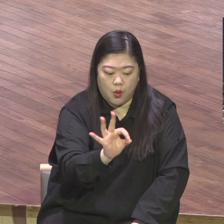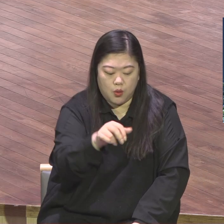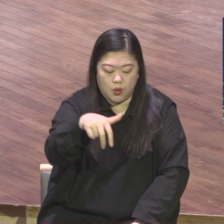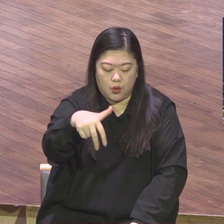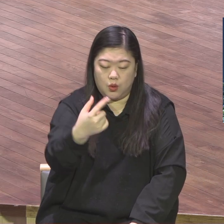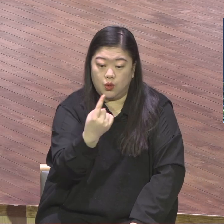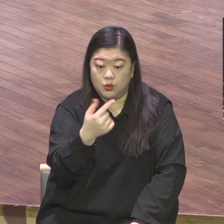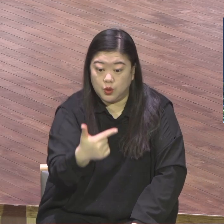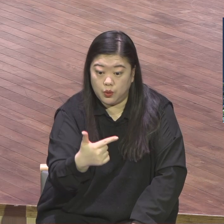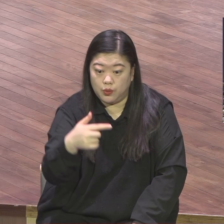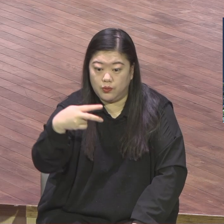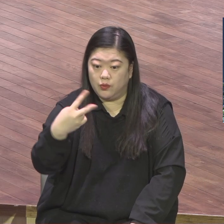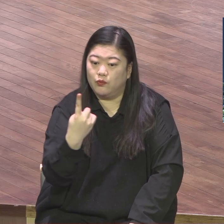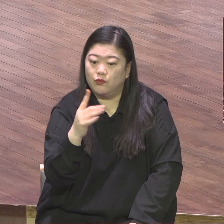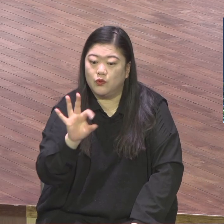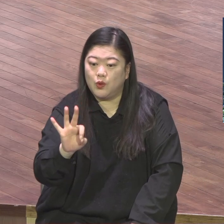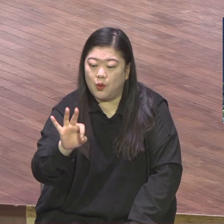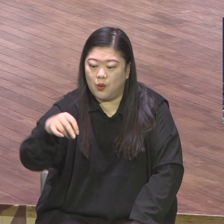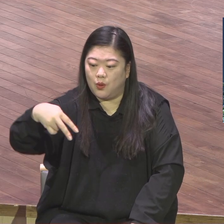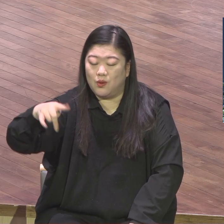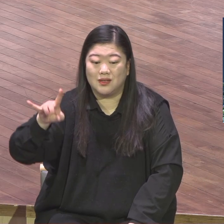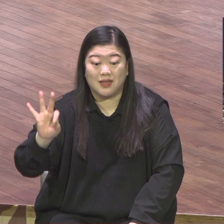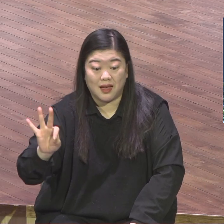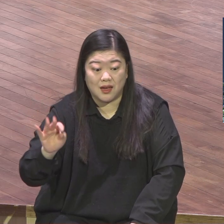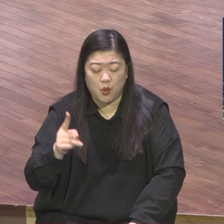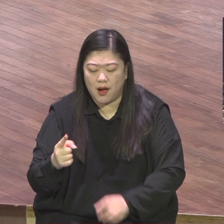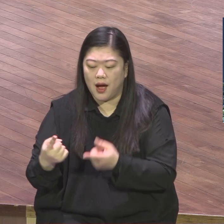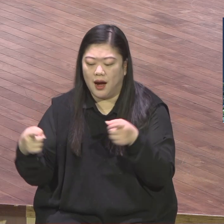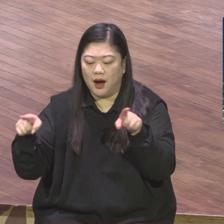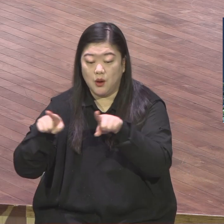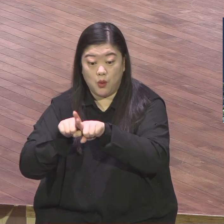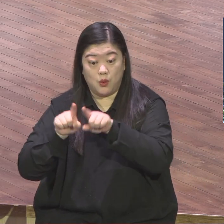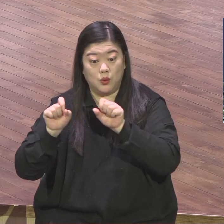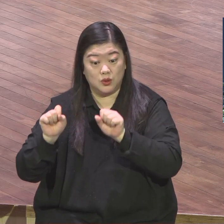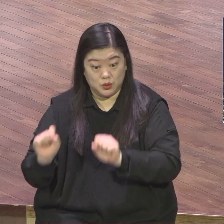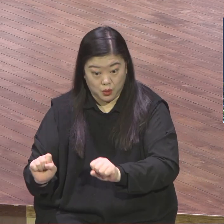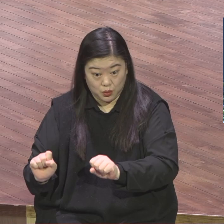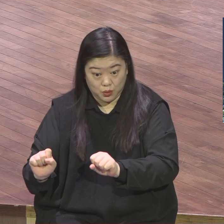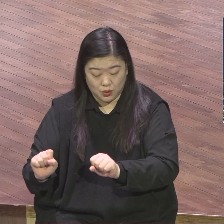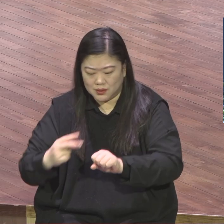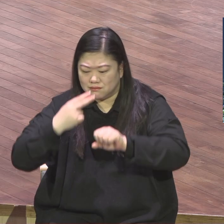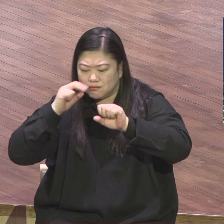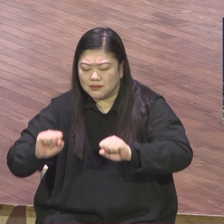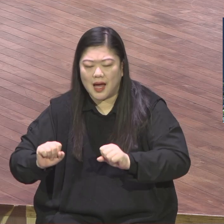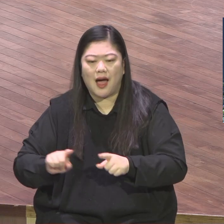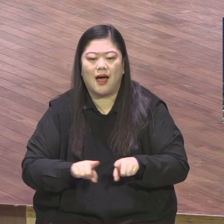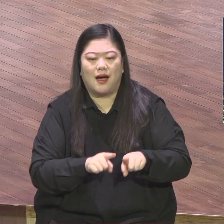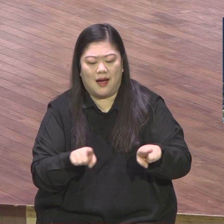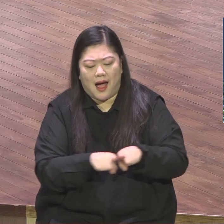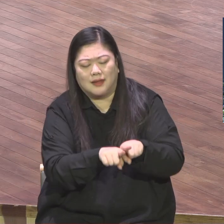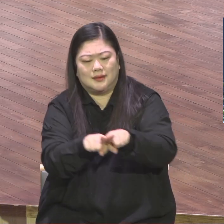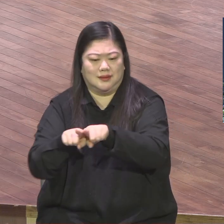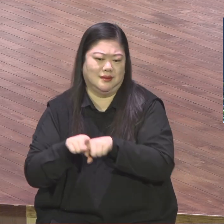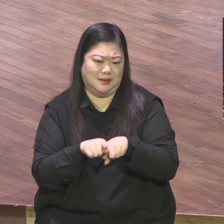각자 도생이 아니라 우리는 공존 동생 함께 생존하고 같이 살아간다